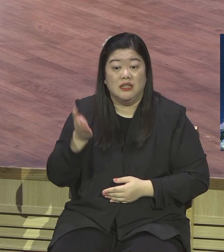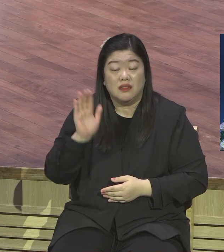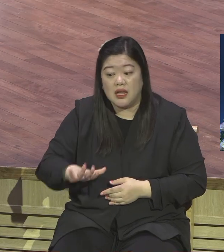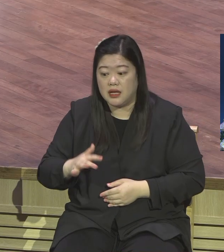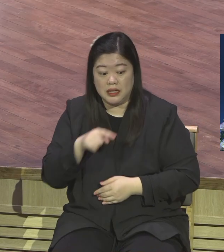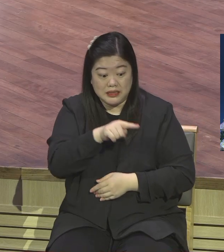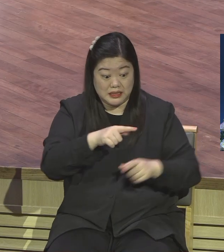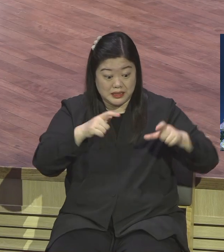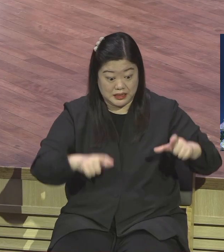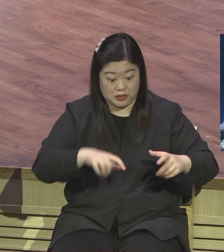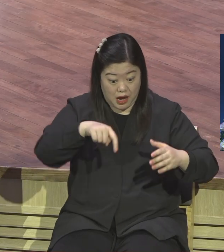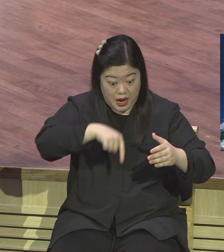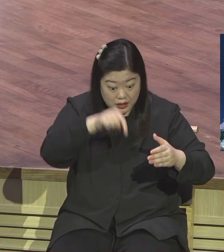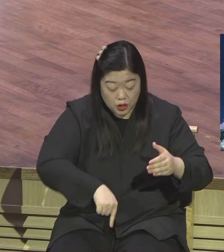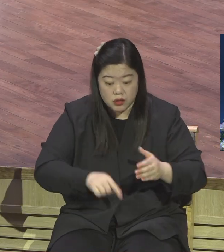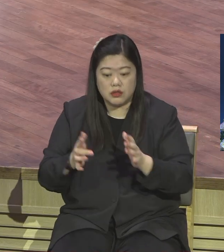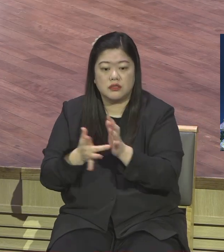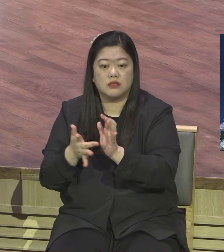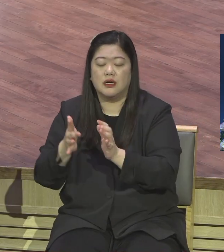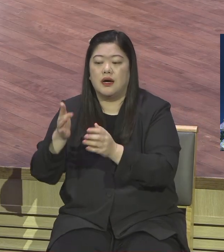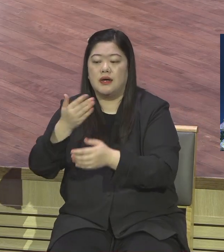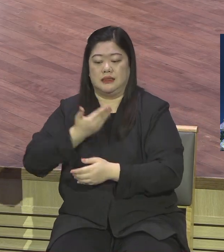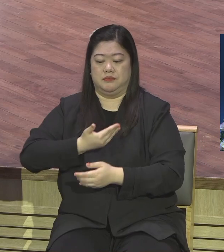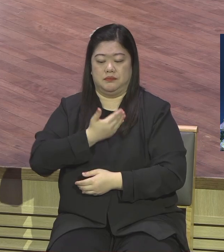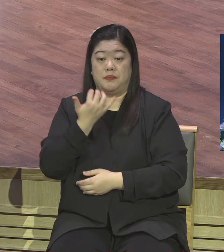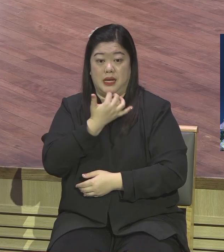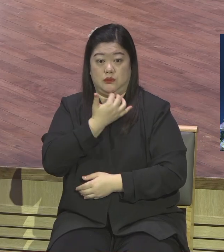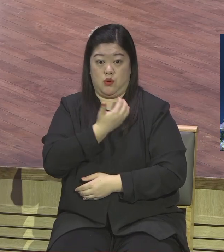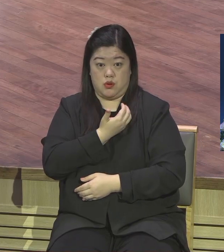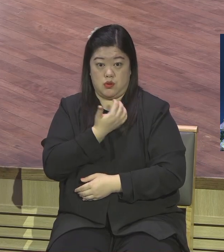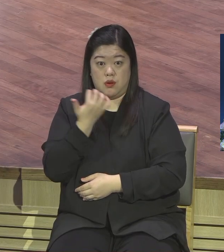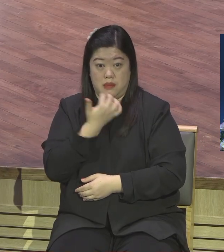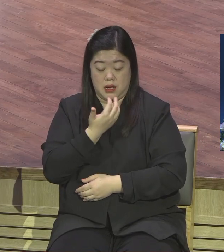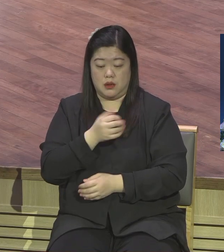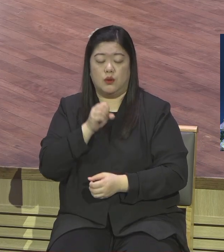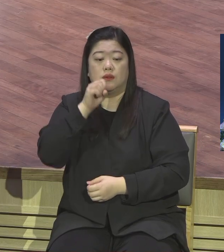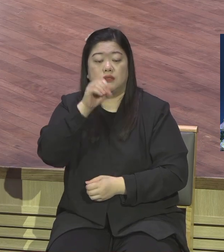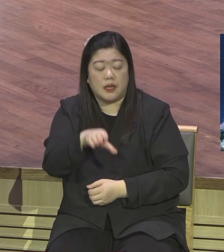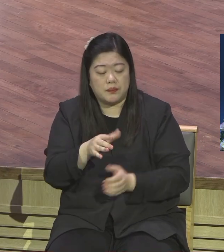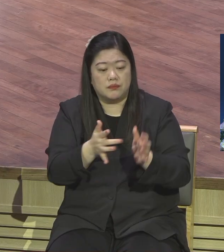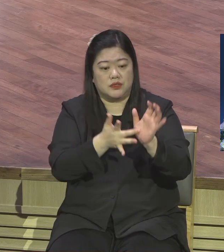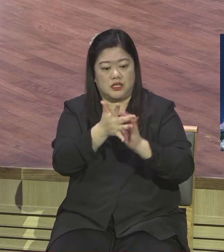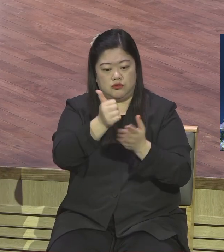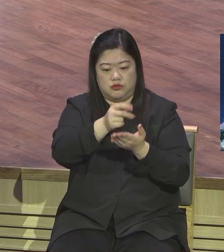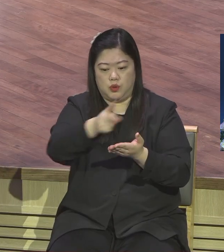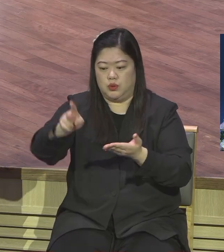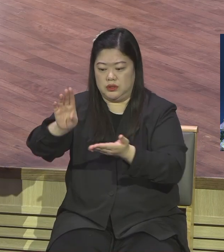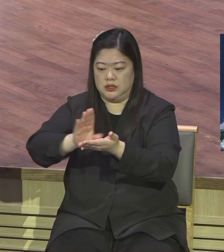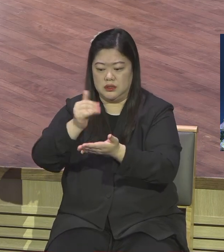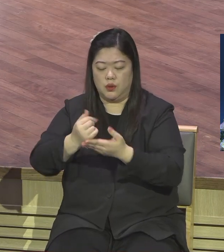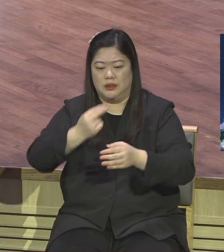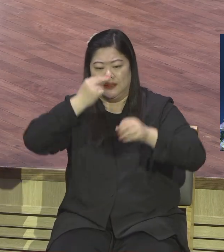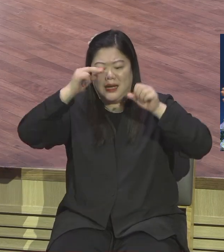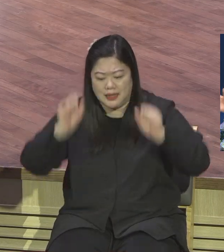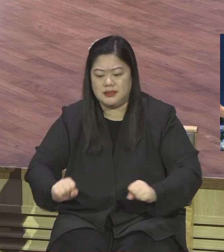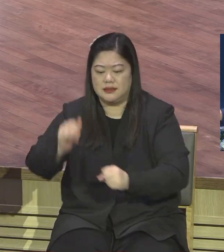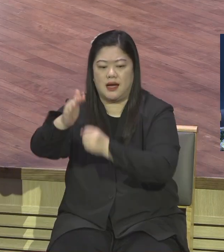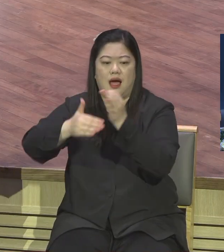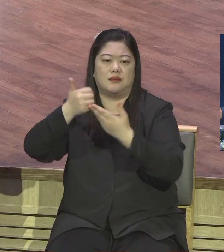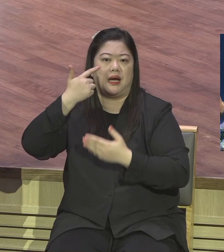선포한 것입니다 모든 허감 문화가 꺾이는 선포에요 살아계신 하나님의 아들이십니다 하는 순간에 그 허감이